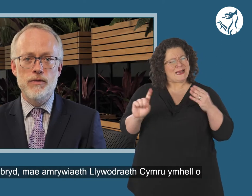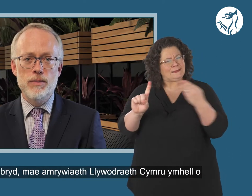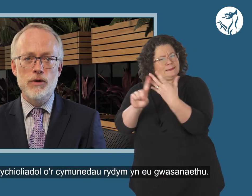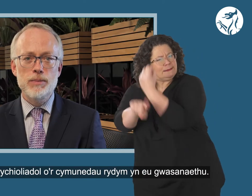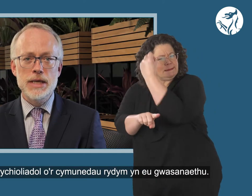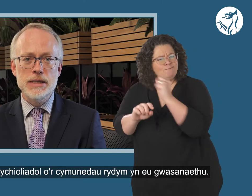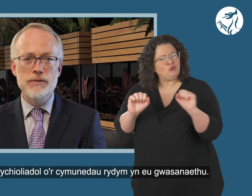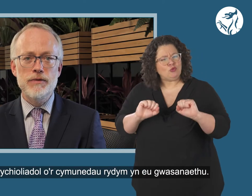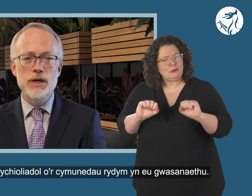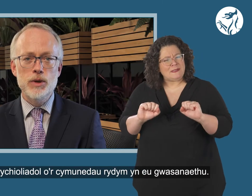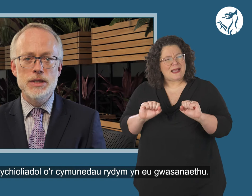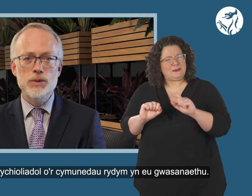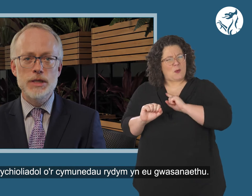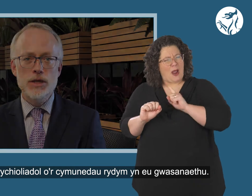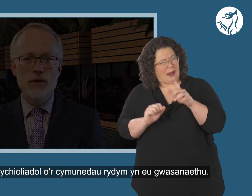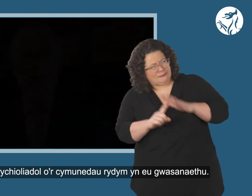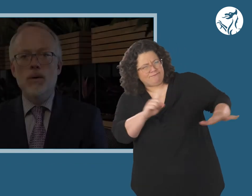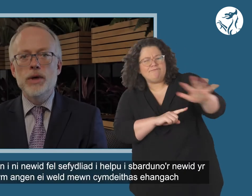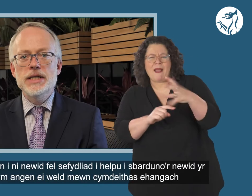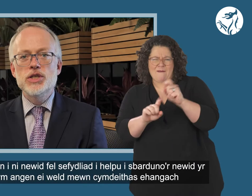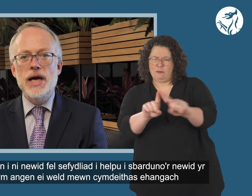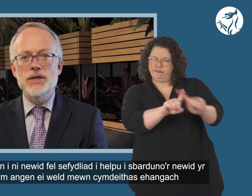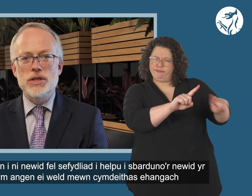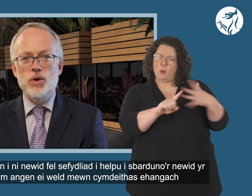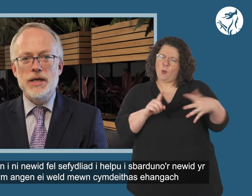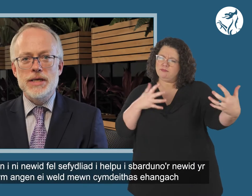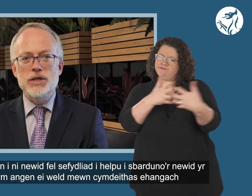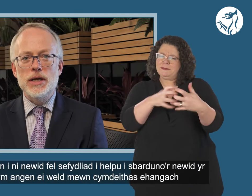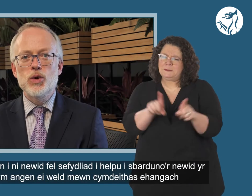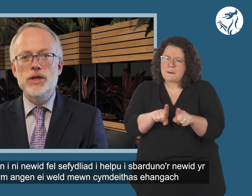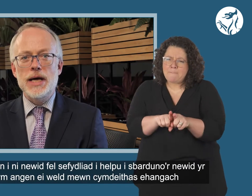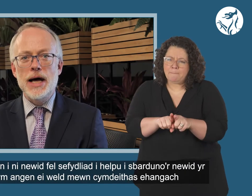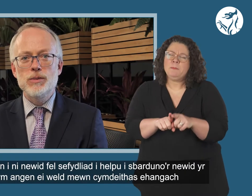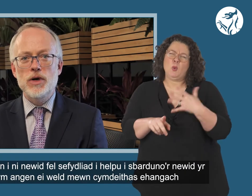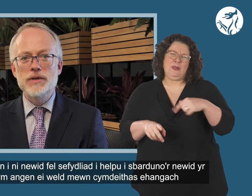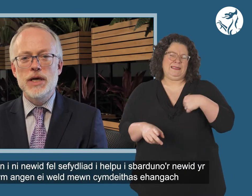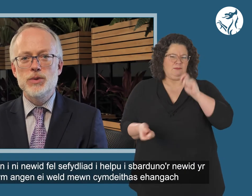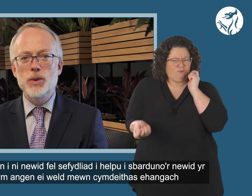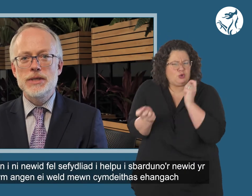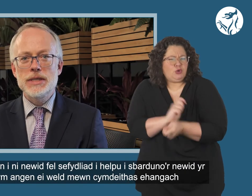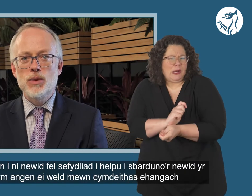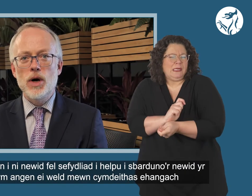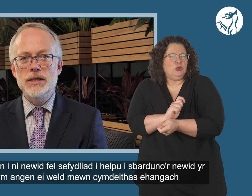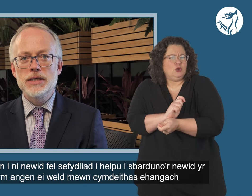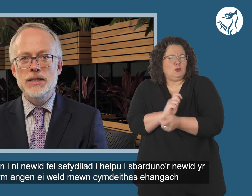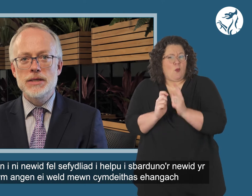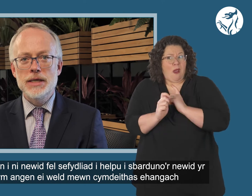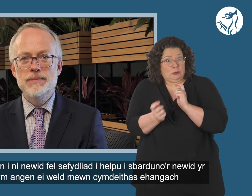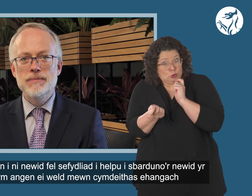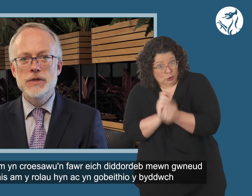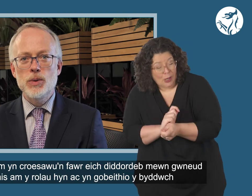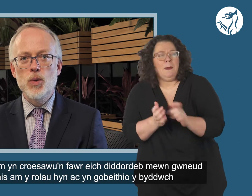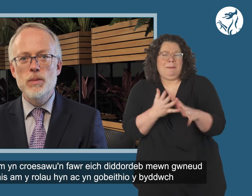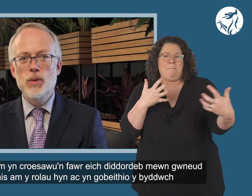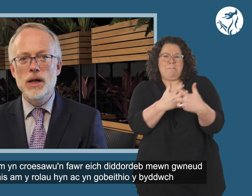long way from being representative of the communities we serve. We need to change as an organisation in order to help drive the change we want to see in wider society.